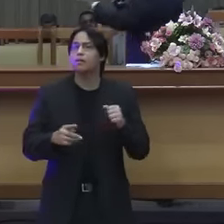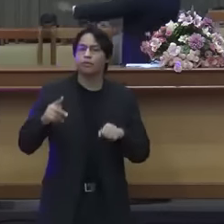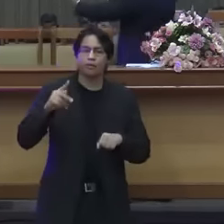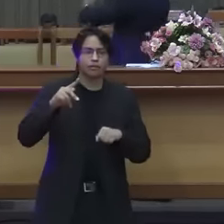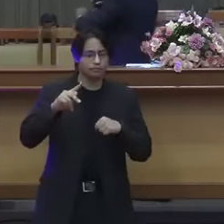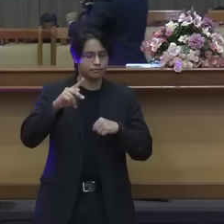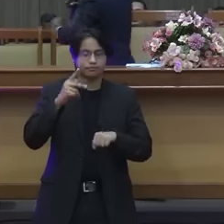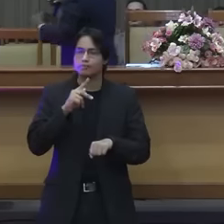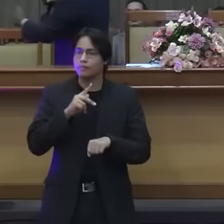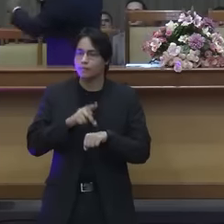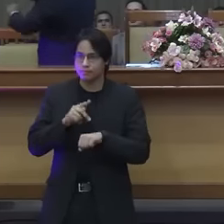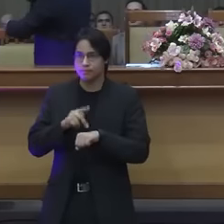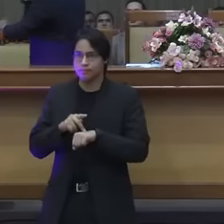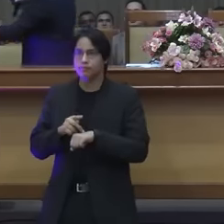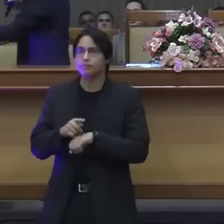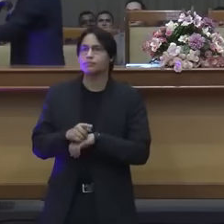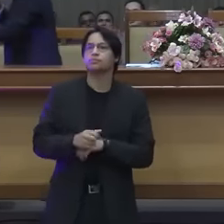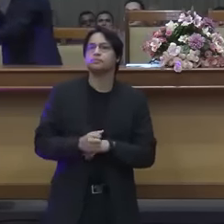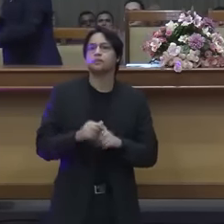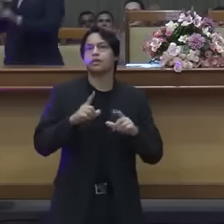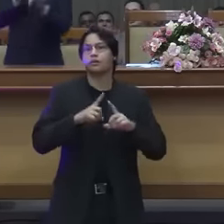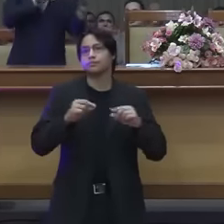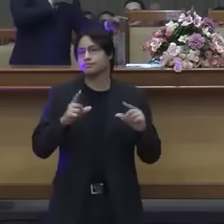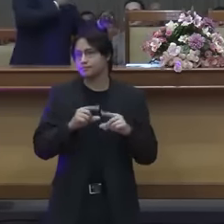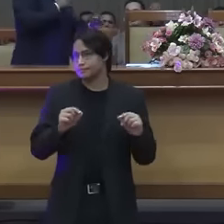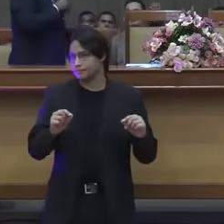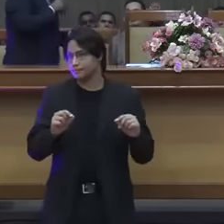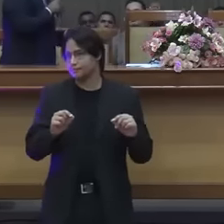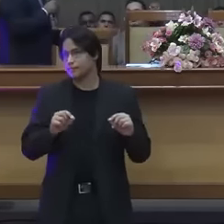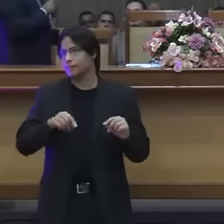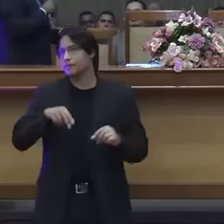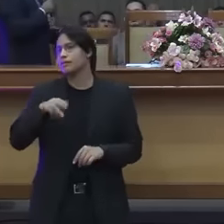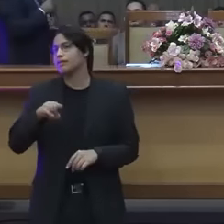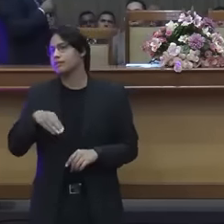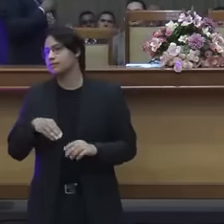que feriu e bateu água, o que ele diz? Era Cristo.